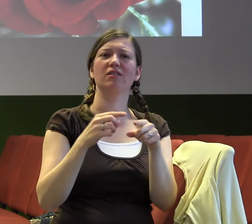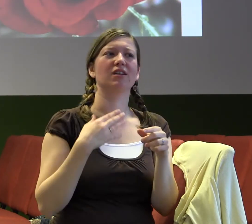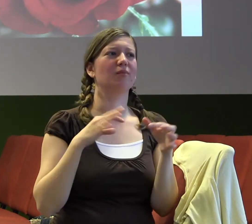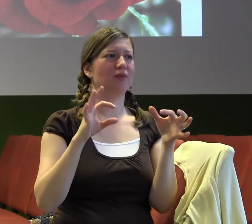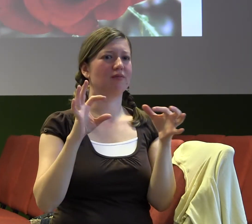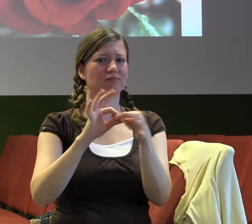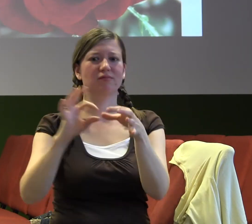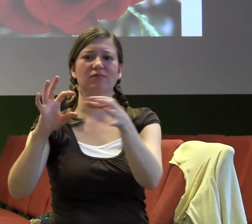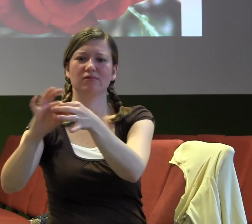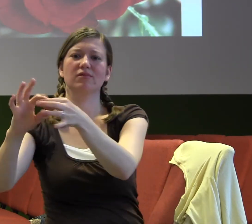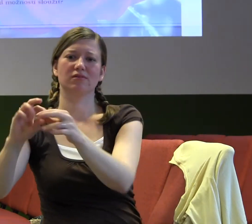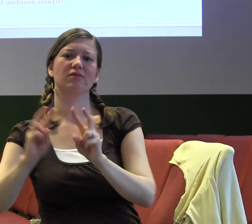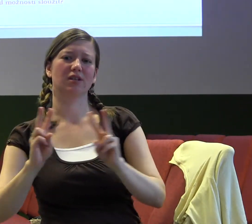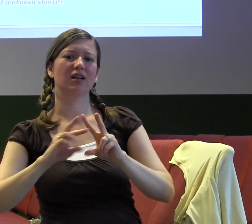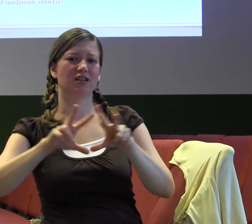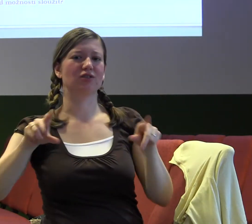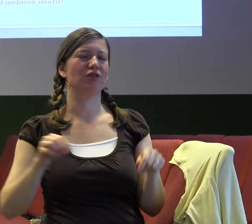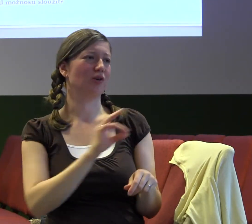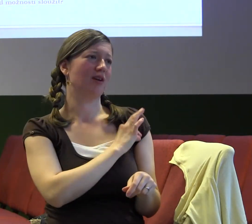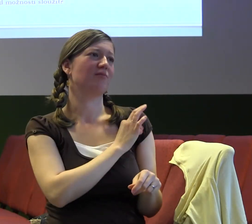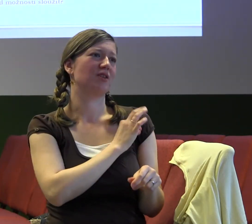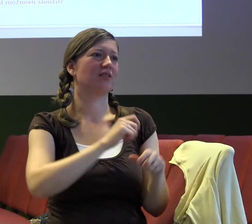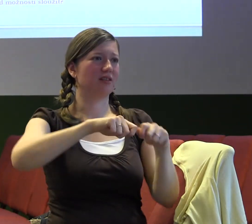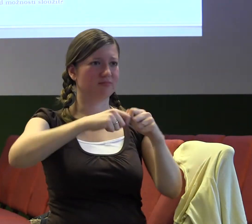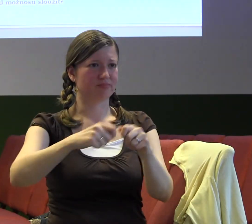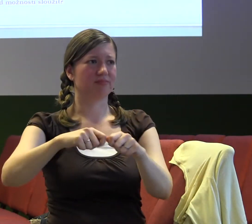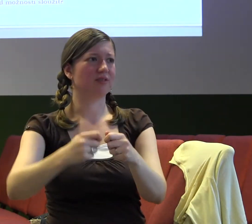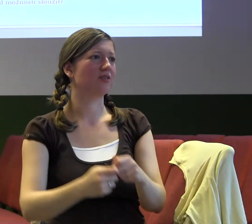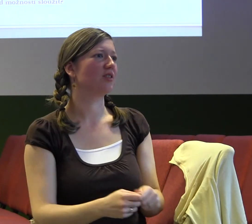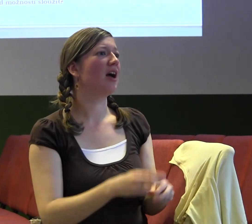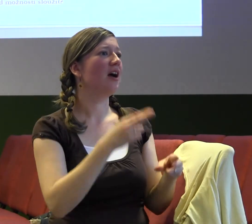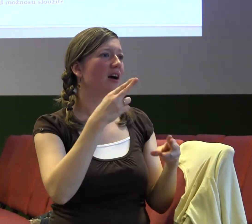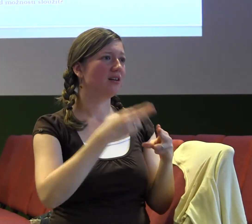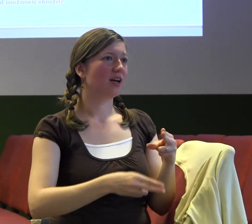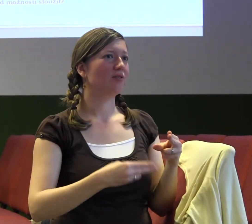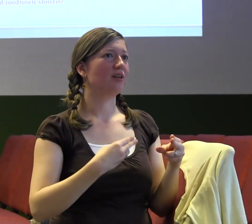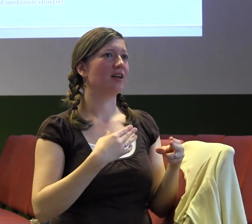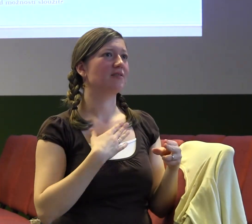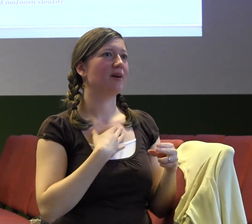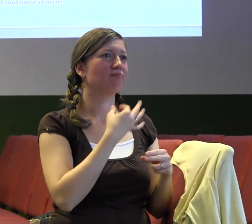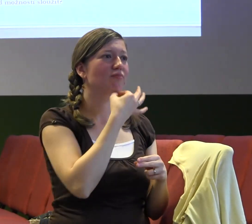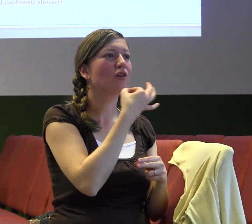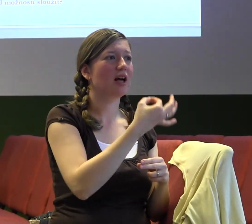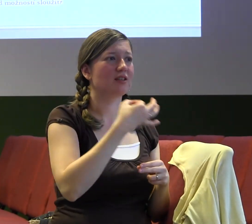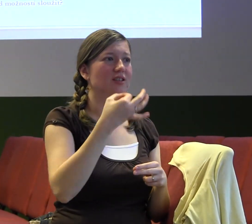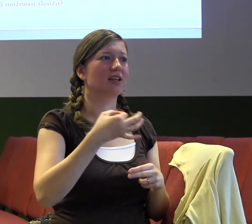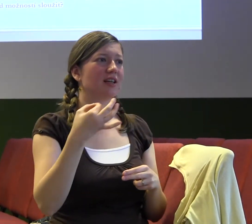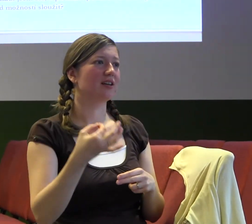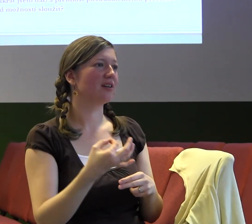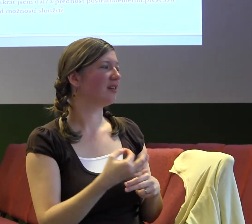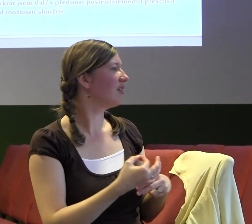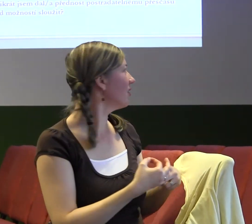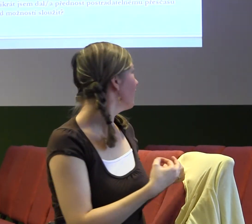Já mám nakonec takových pár otázeček, které jsem dala na poslední slide. A já bych teď chtěla dát asi minutku, kdy